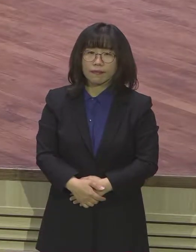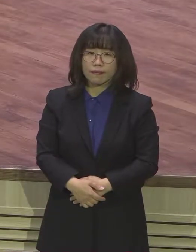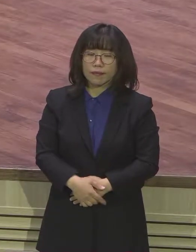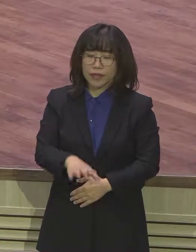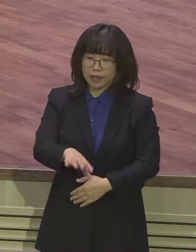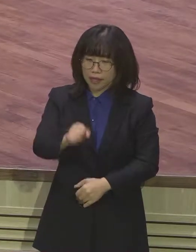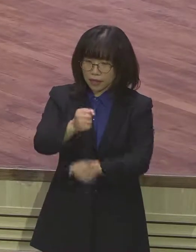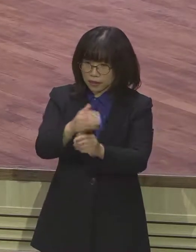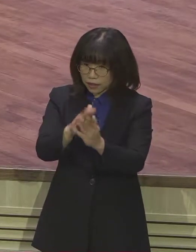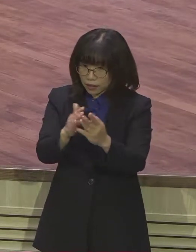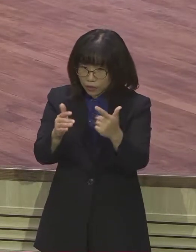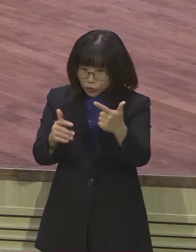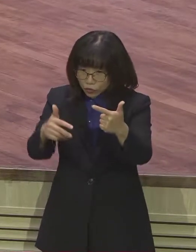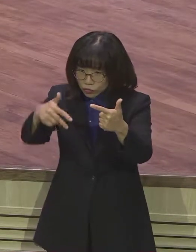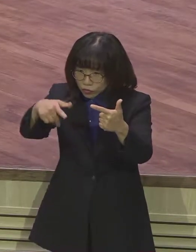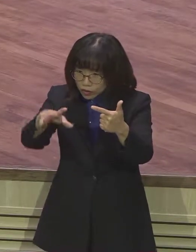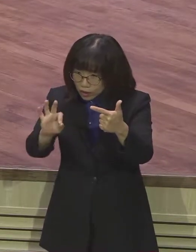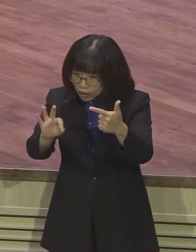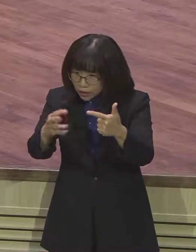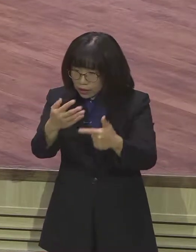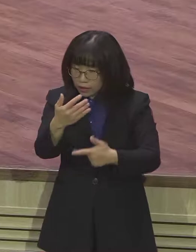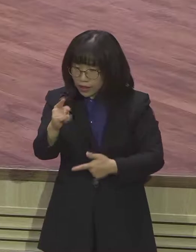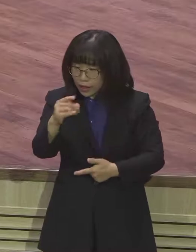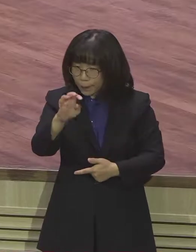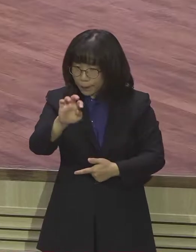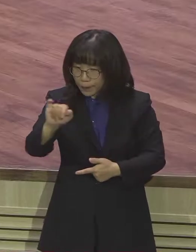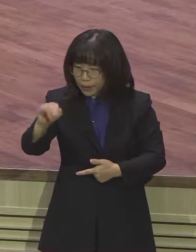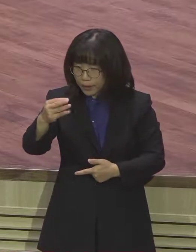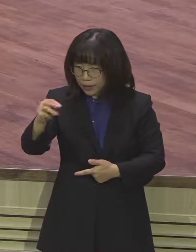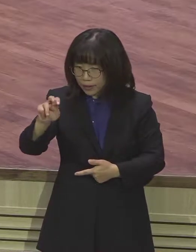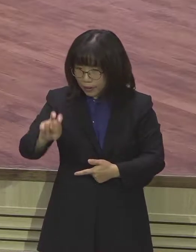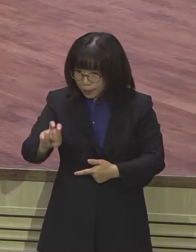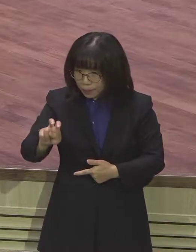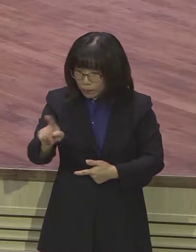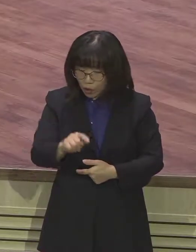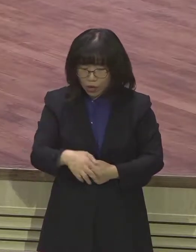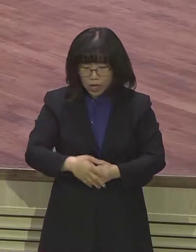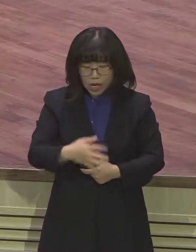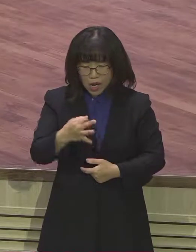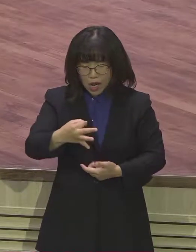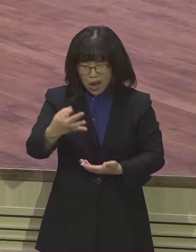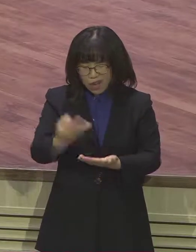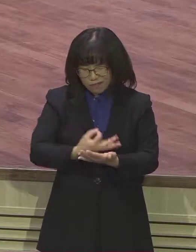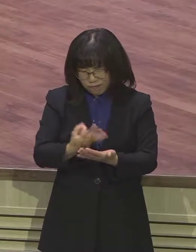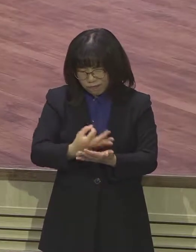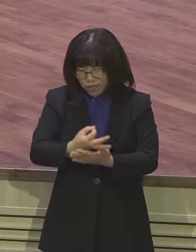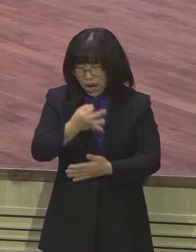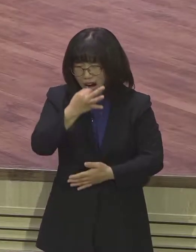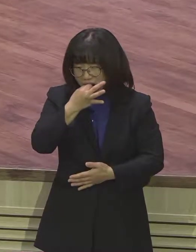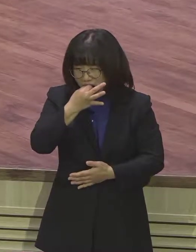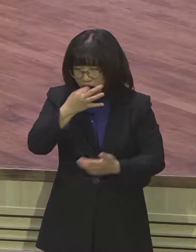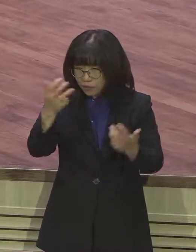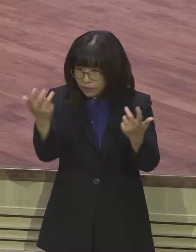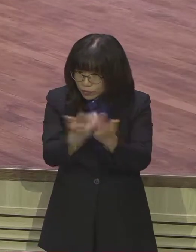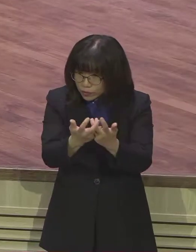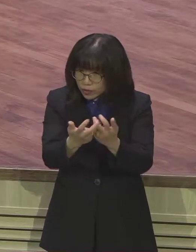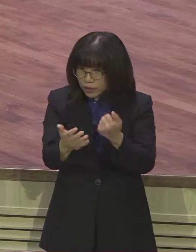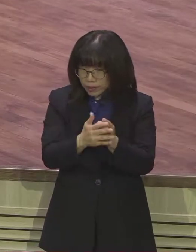6장의 뇌피림 시대 철저히 물질 중심의 뇌피림 시대를 보면 하나님이 하나님이 보여주신 이